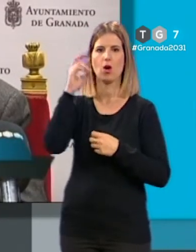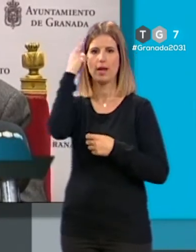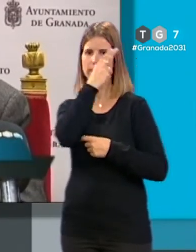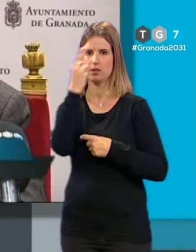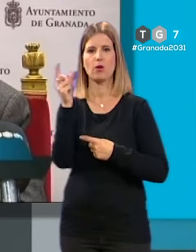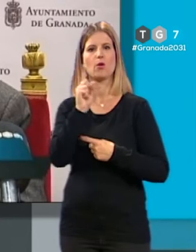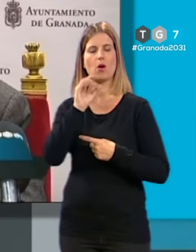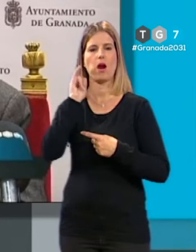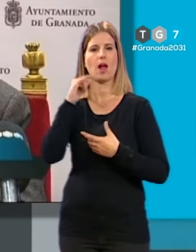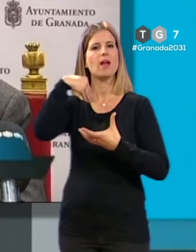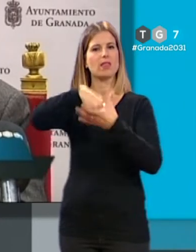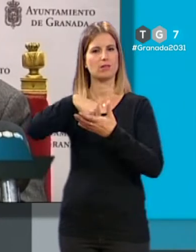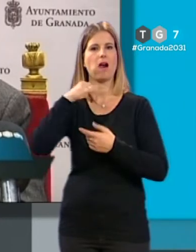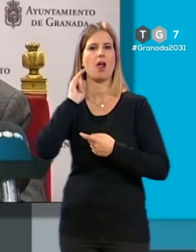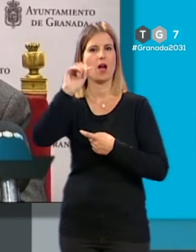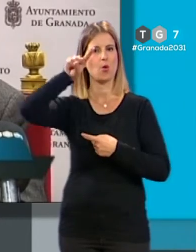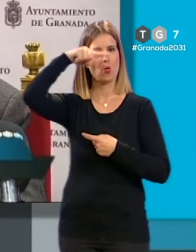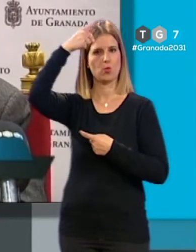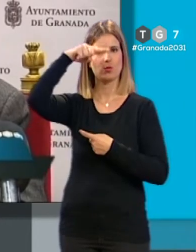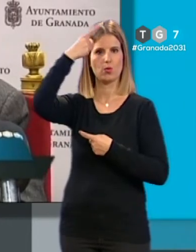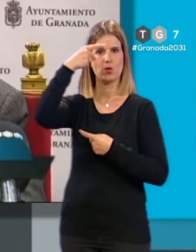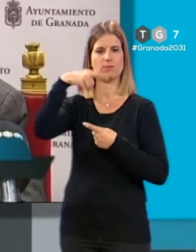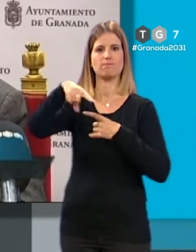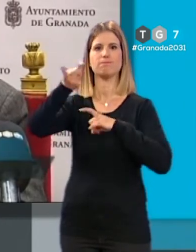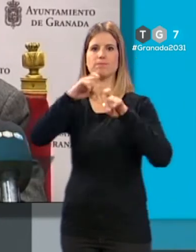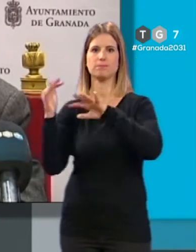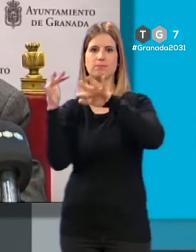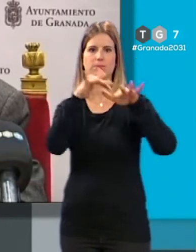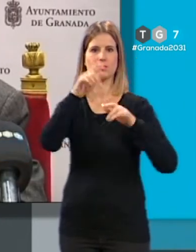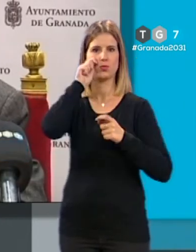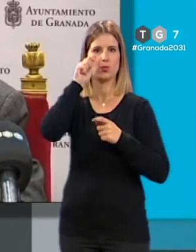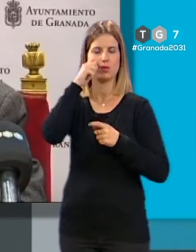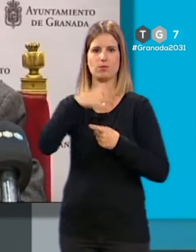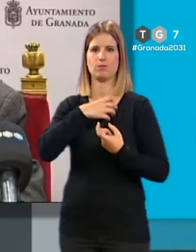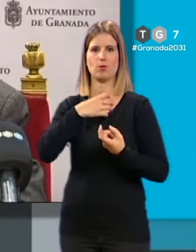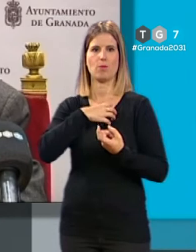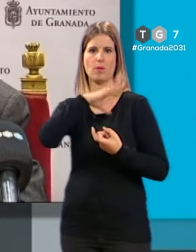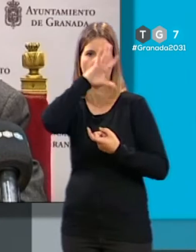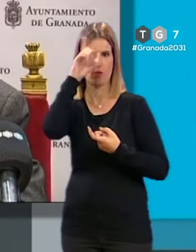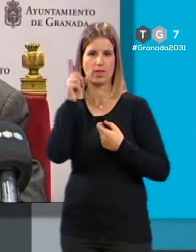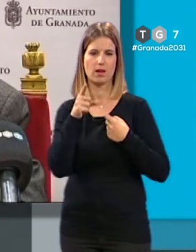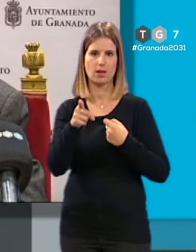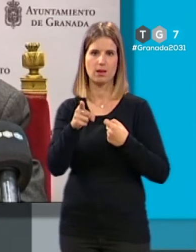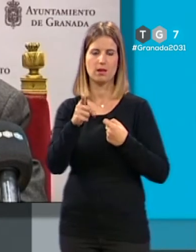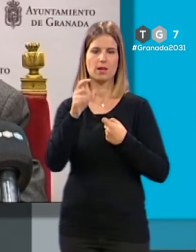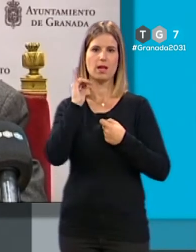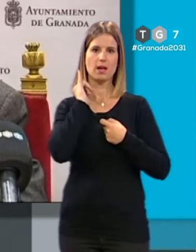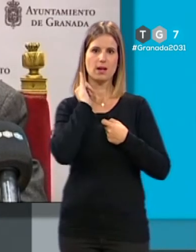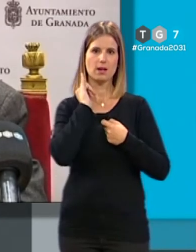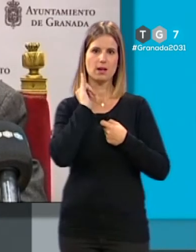sino tiene un componente cultural y de atractivo turístico que no podemos desdeñar en absoluto. Teniendo